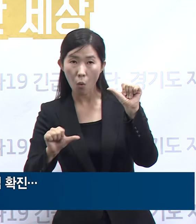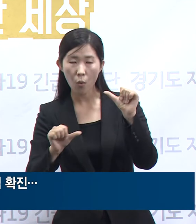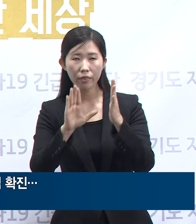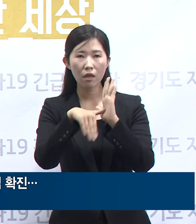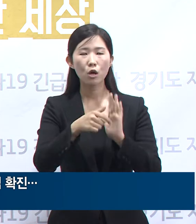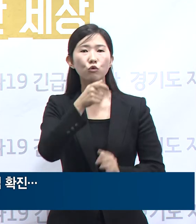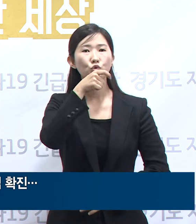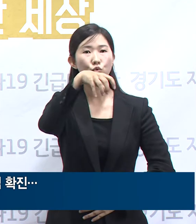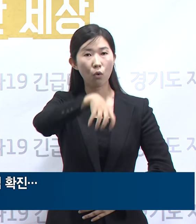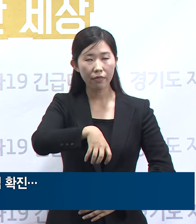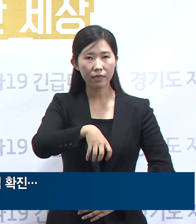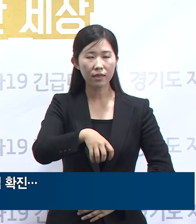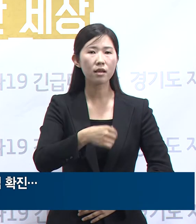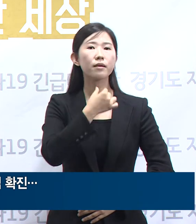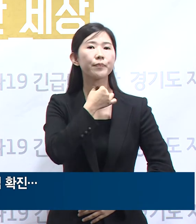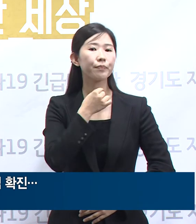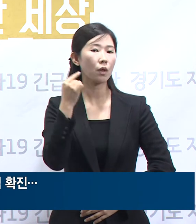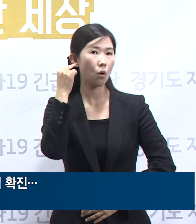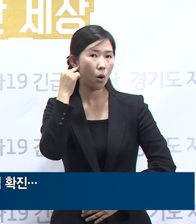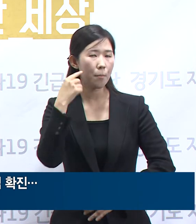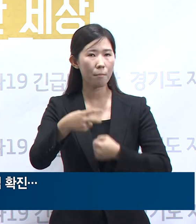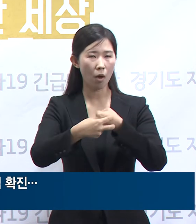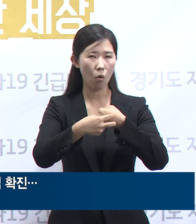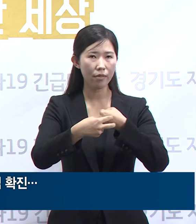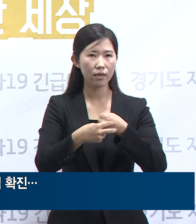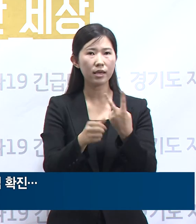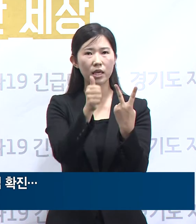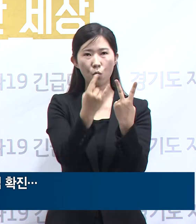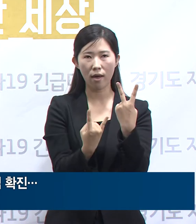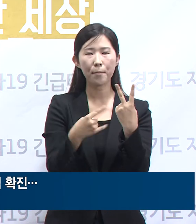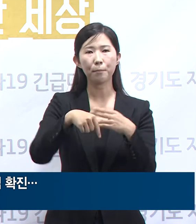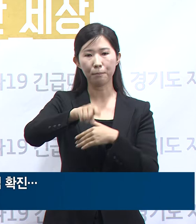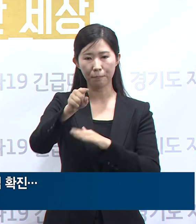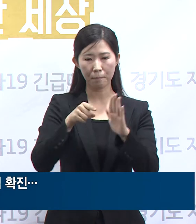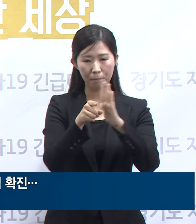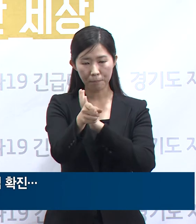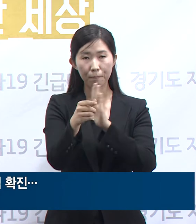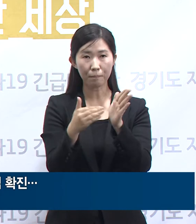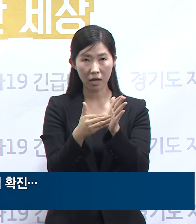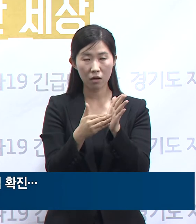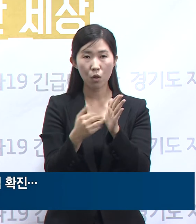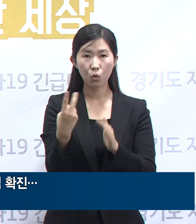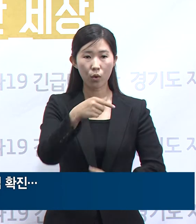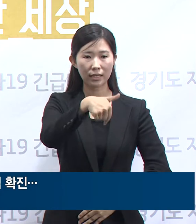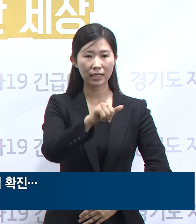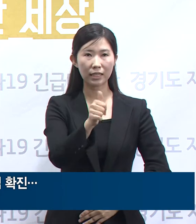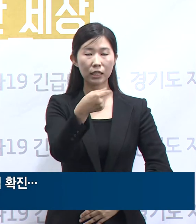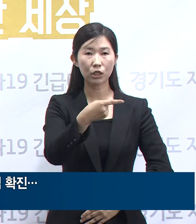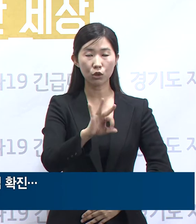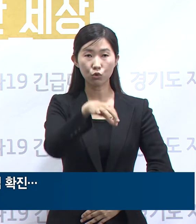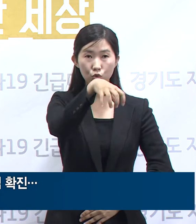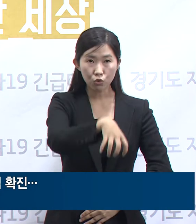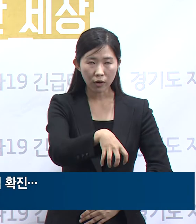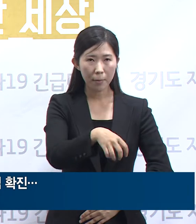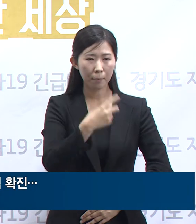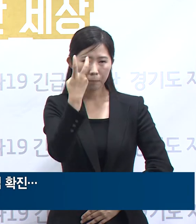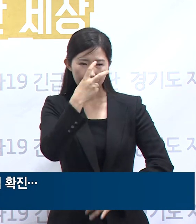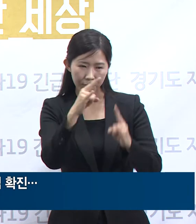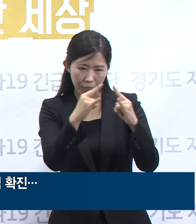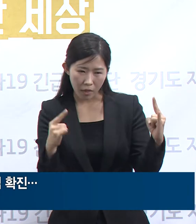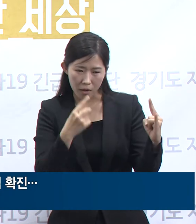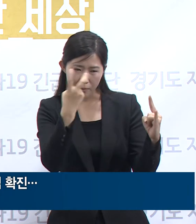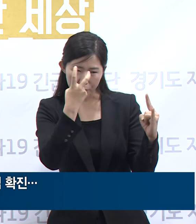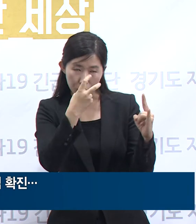2회 방문하였으며 5일 기흥구 선별진료소에서 선별검사 후 오늘 오전 최종 양성